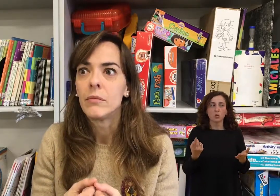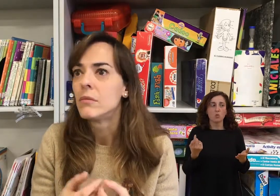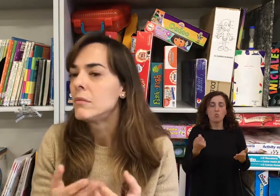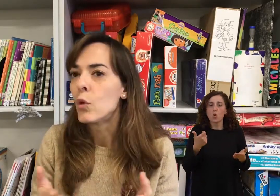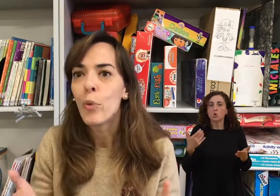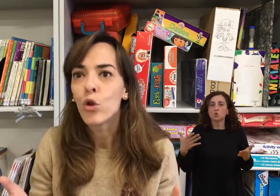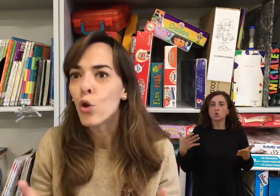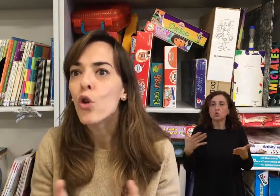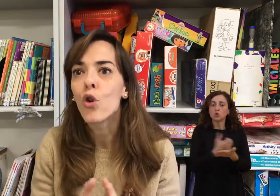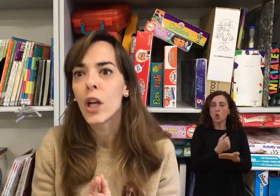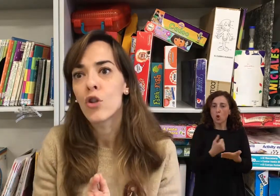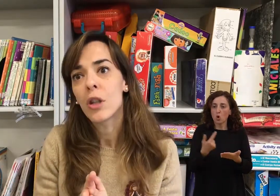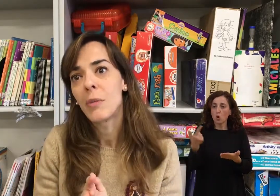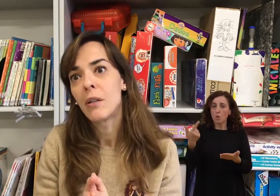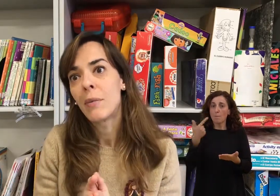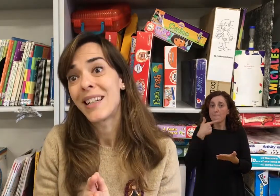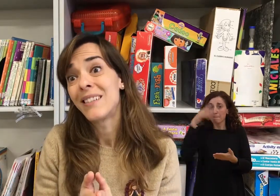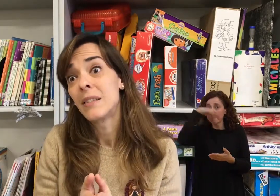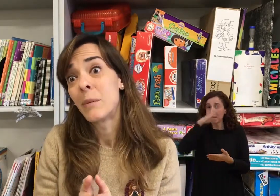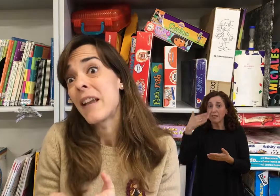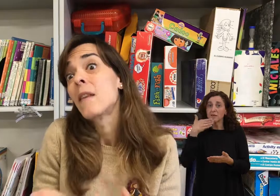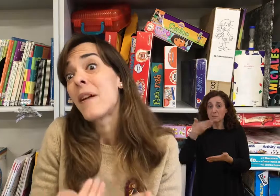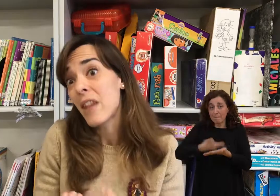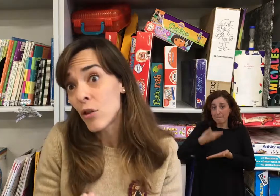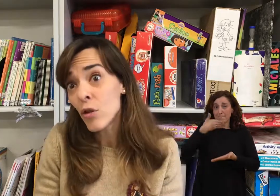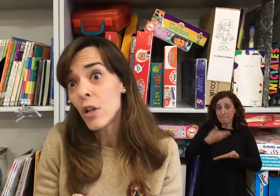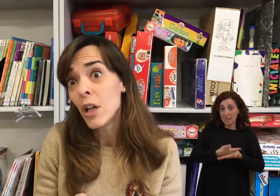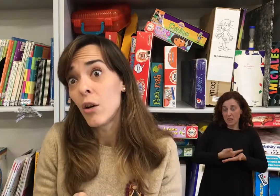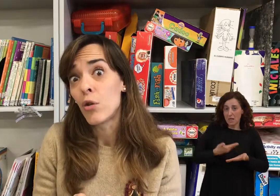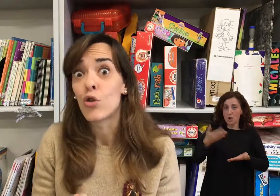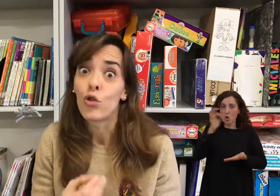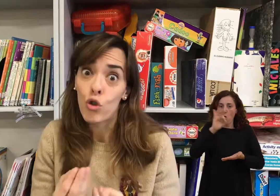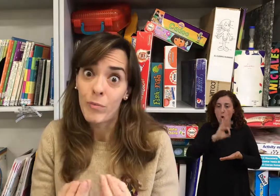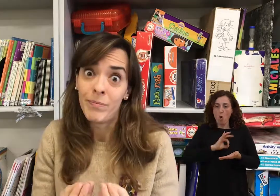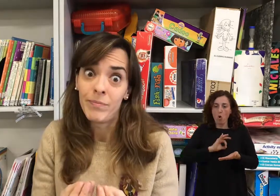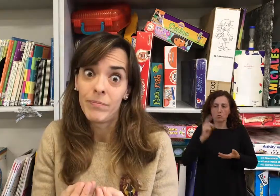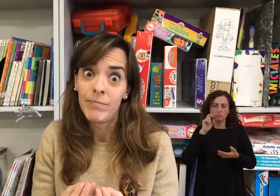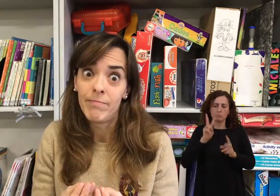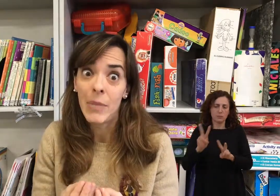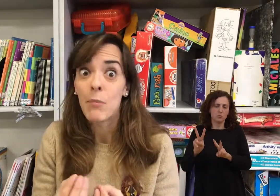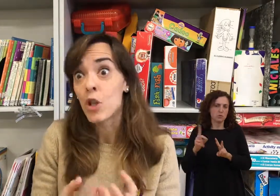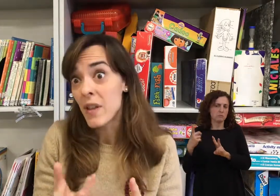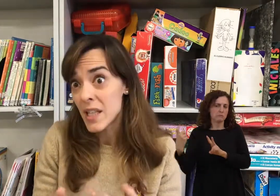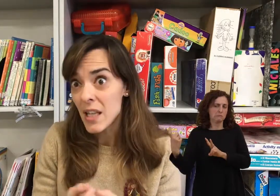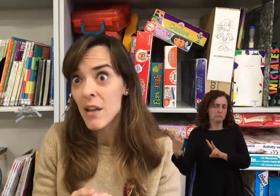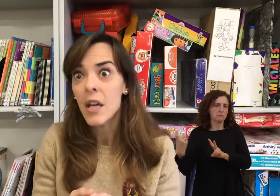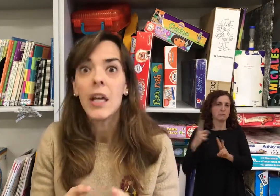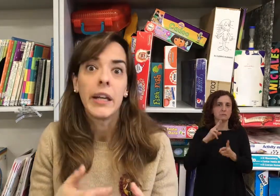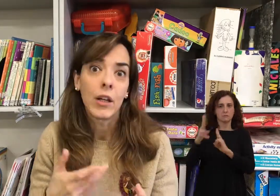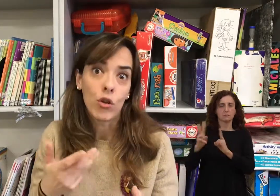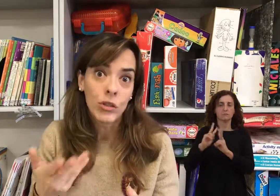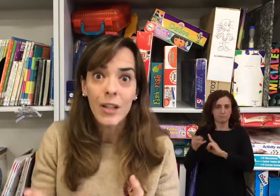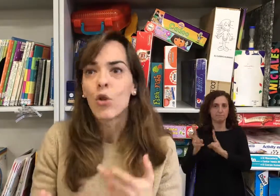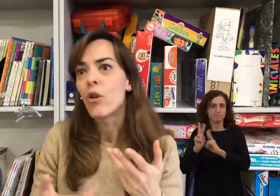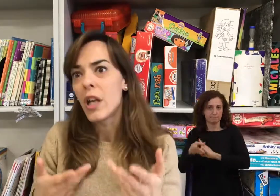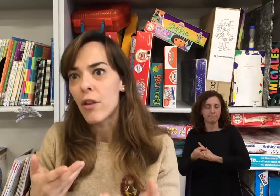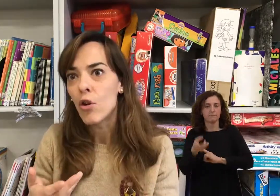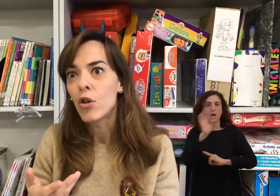un poco todo lo que ellos también vayan demandando, o nosotros veamos necesidad, contacto, coordinación con